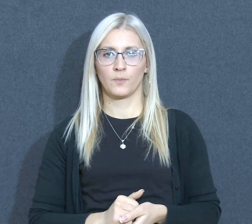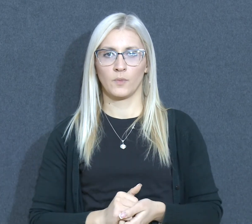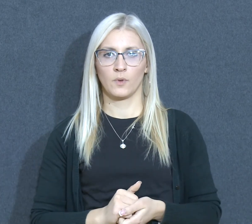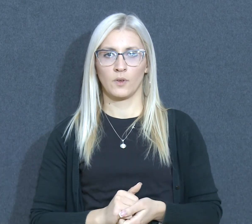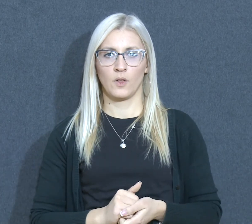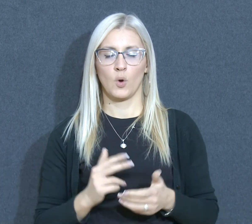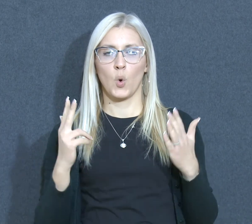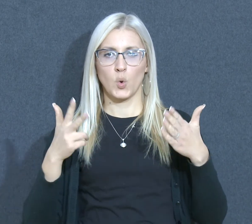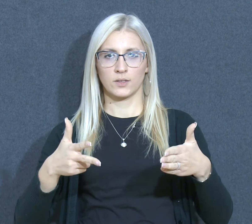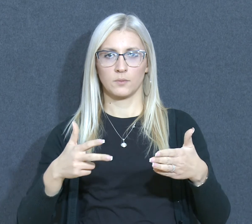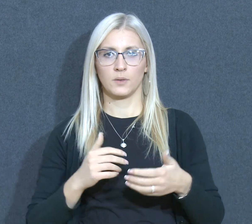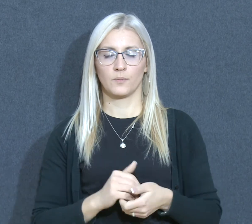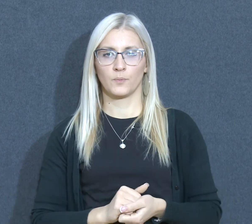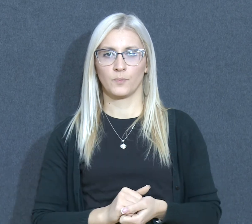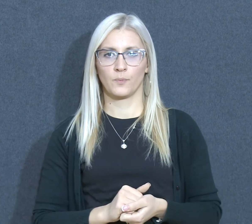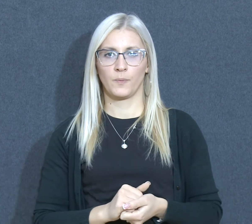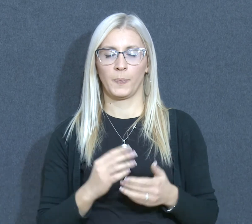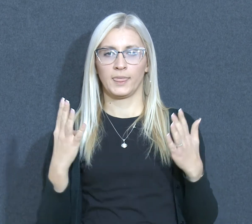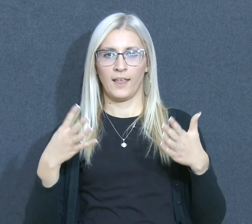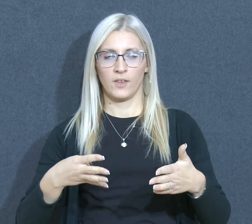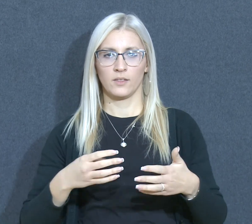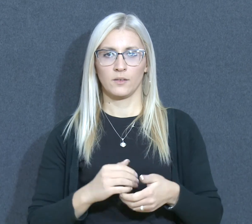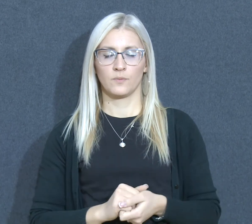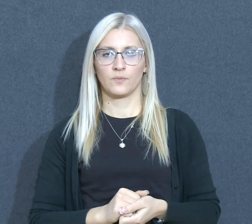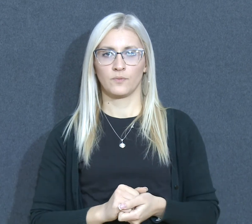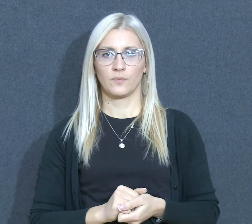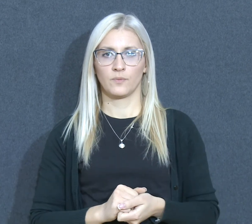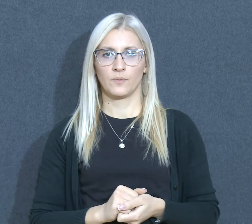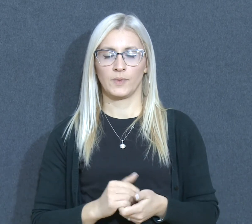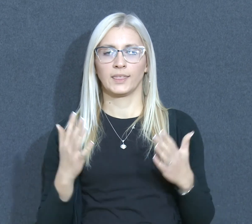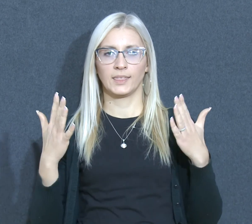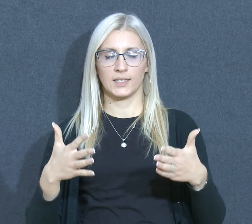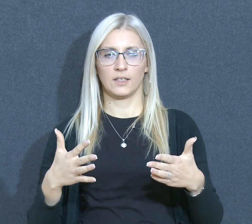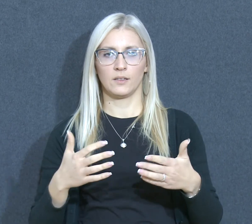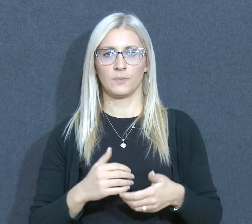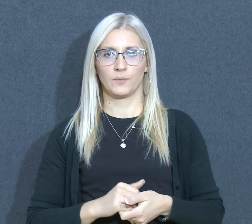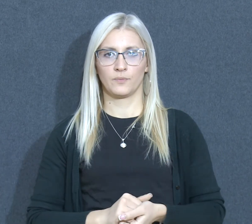osmi, deveti, deseti. Hvala.